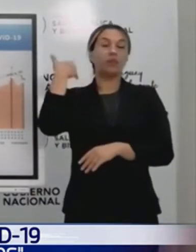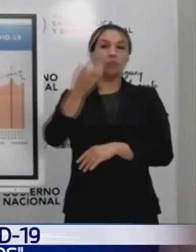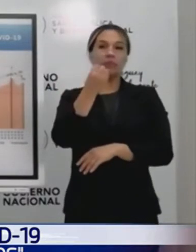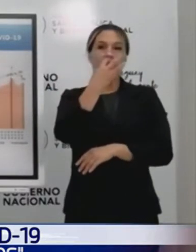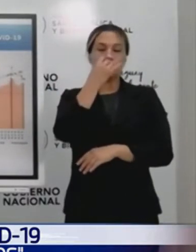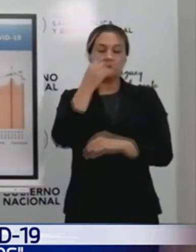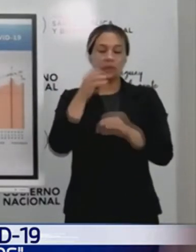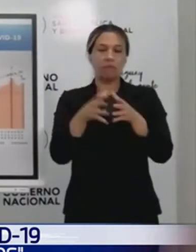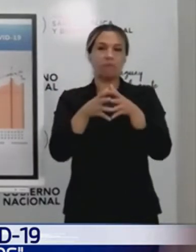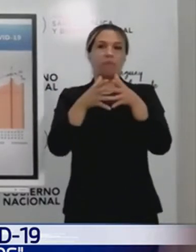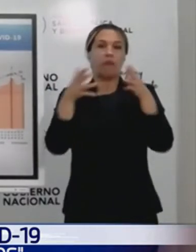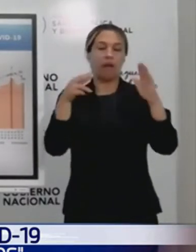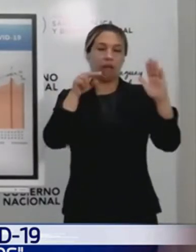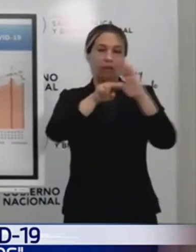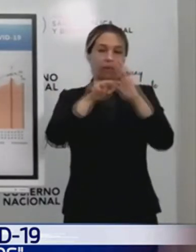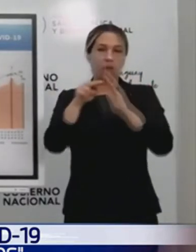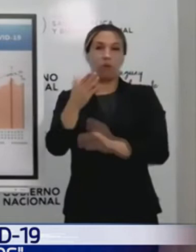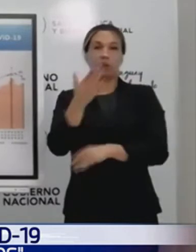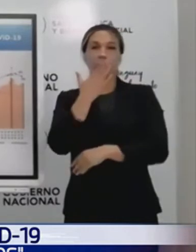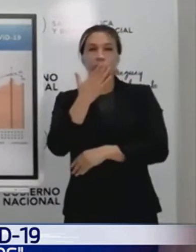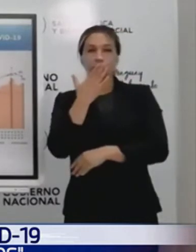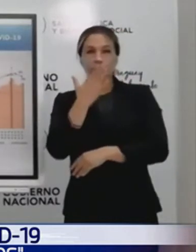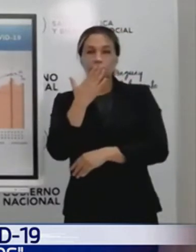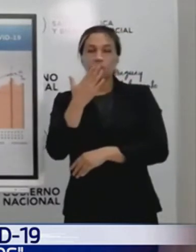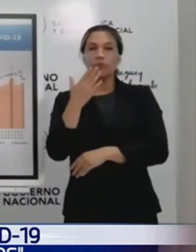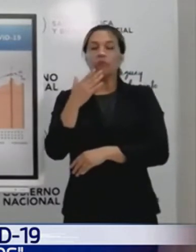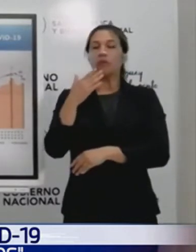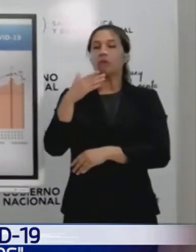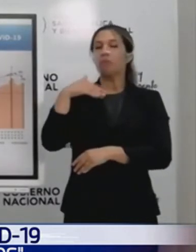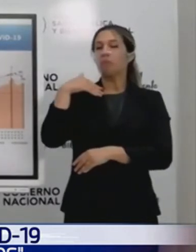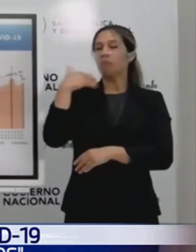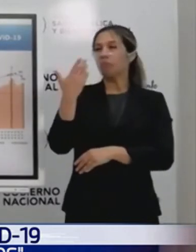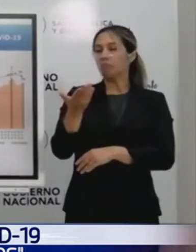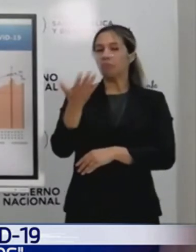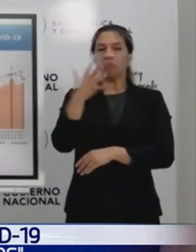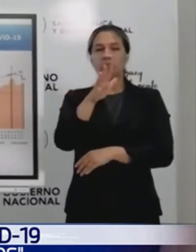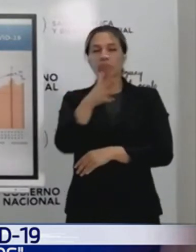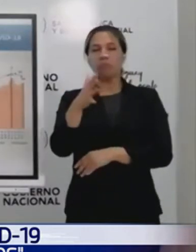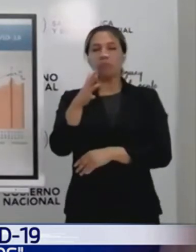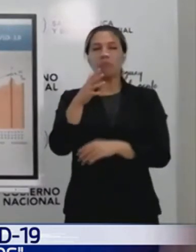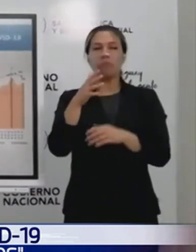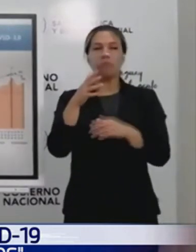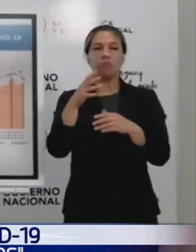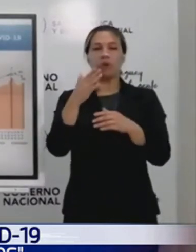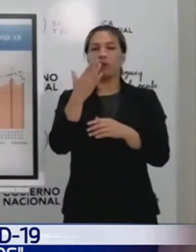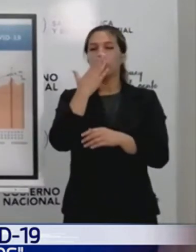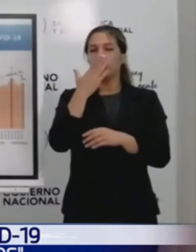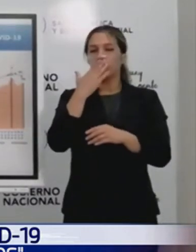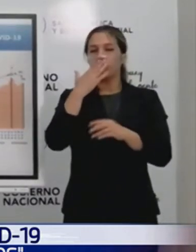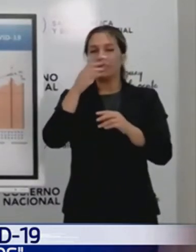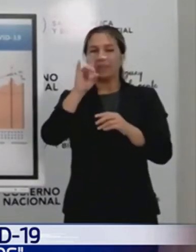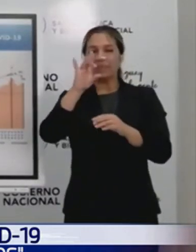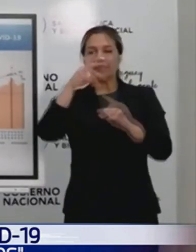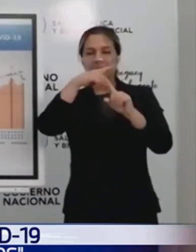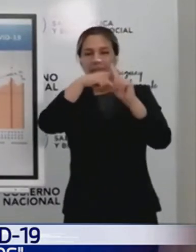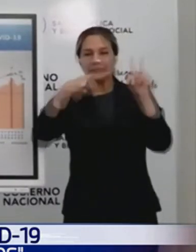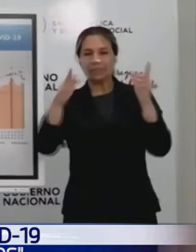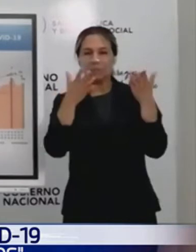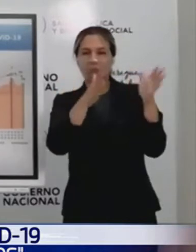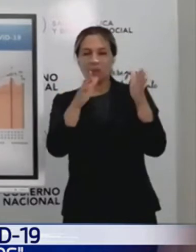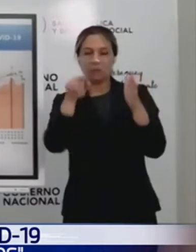septiembre, en octubre, ¿sí? Y allá, por mediados de octubre, tuvimos nuestro mayor pico,